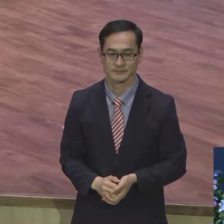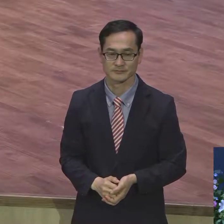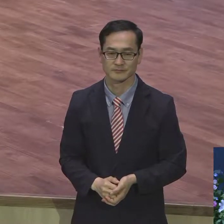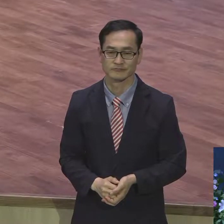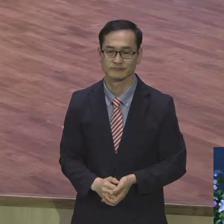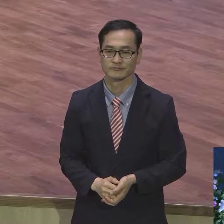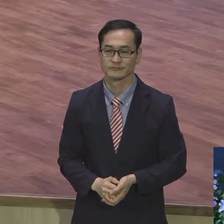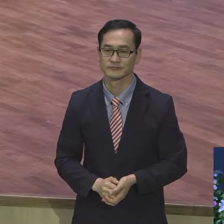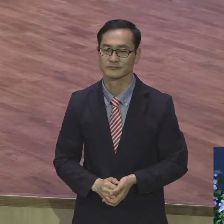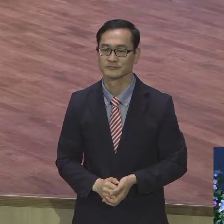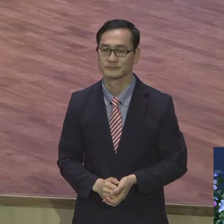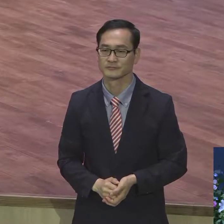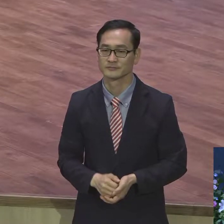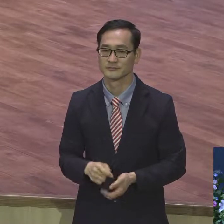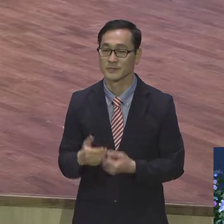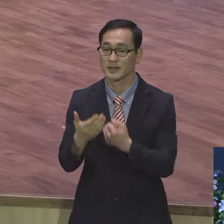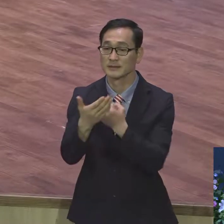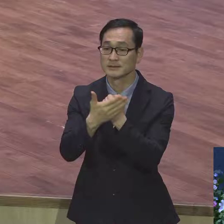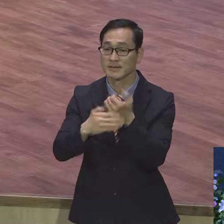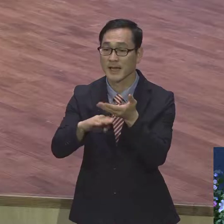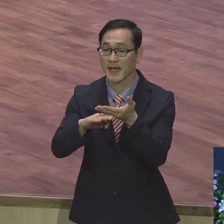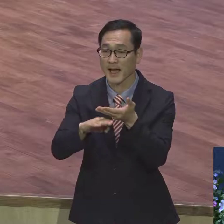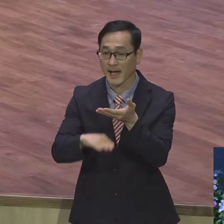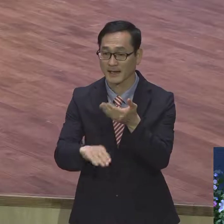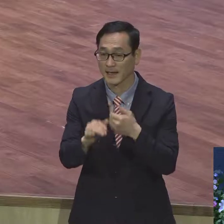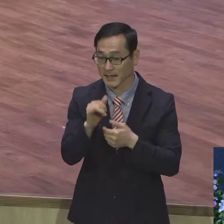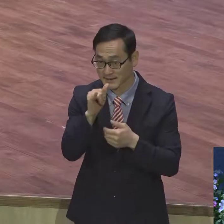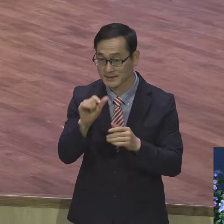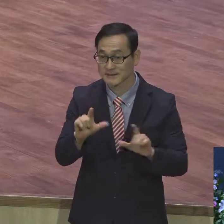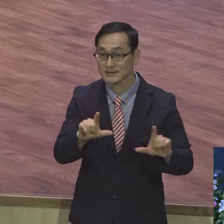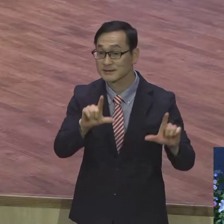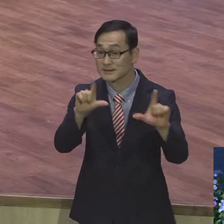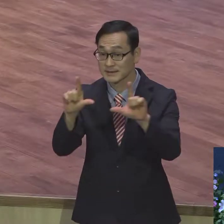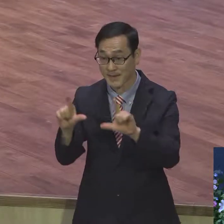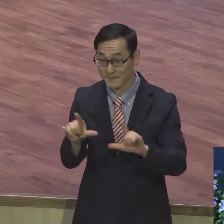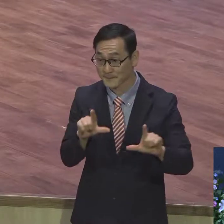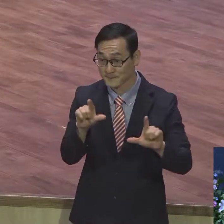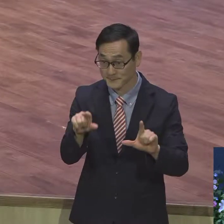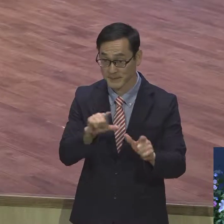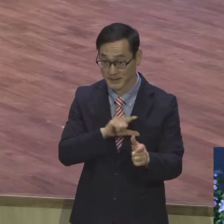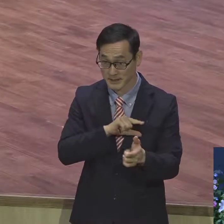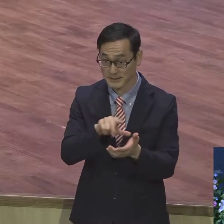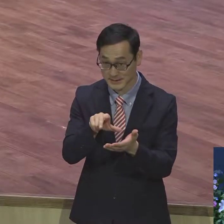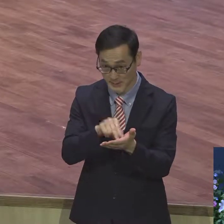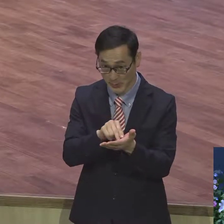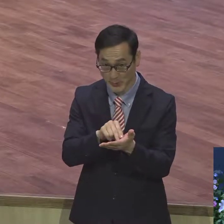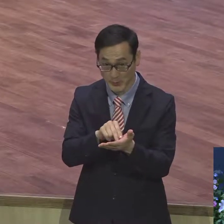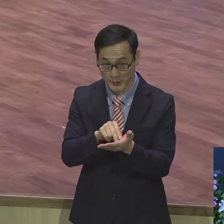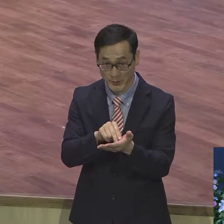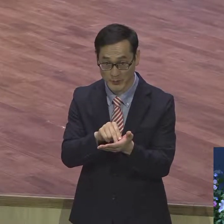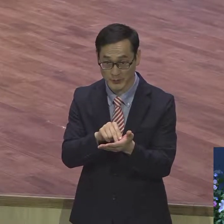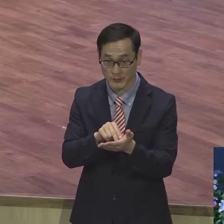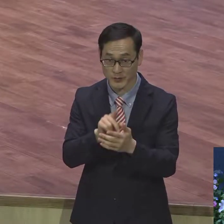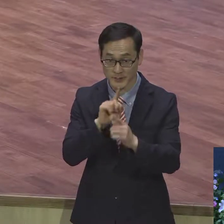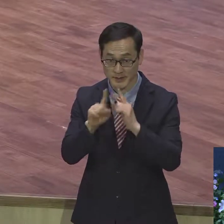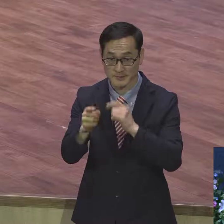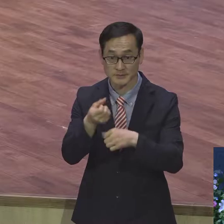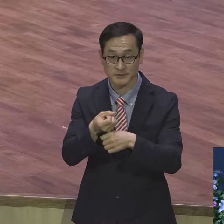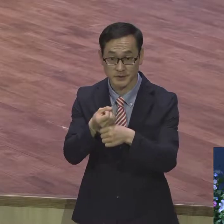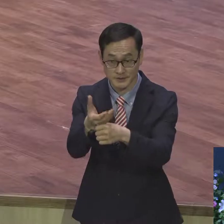가지고 은혜 아래 있는 삶이란 제목으로 말씀을 드립니다. 문삼석